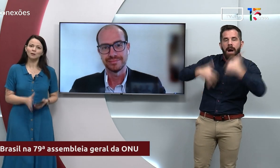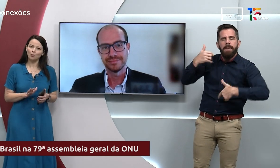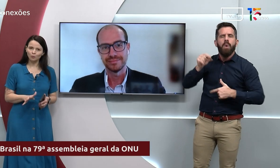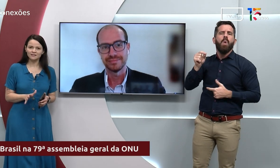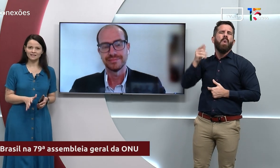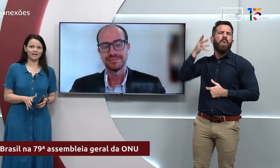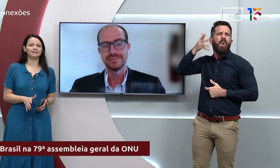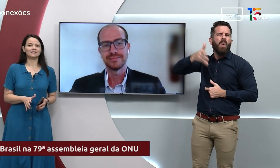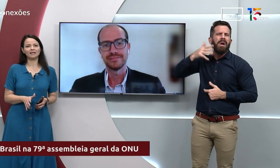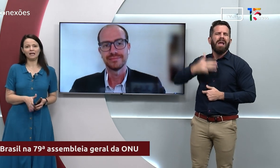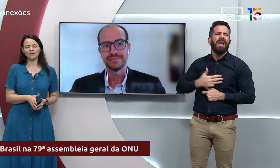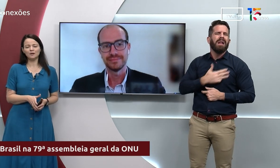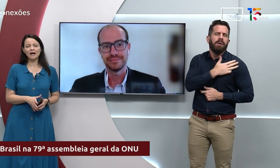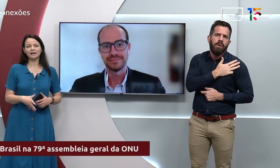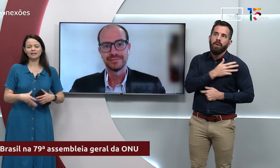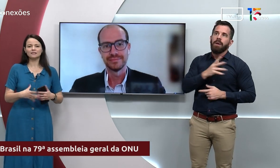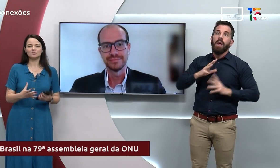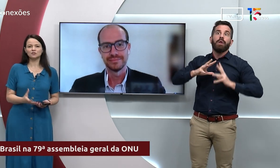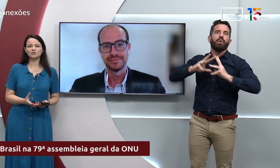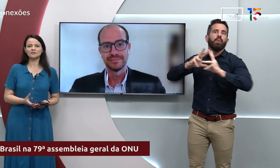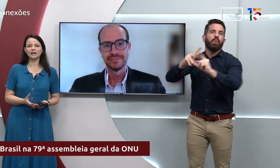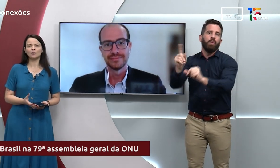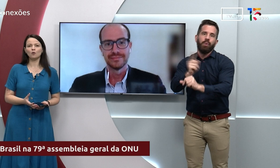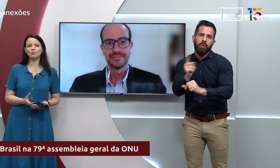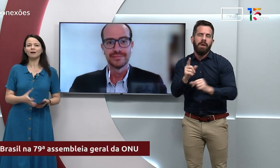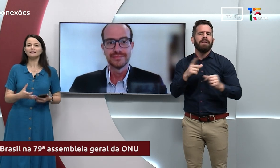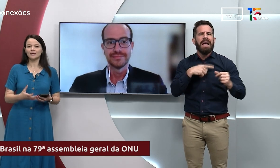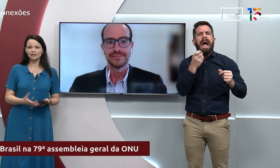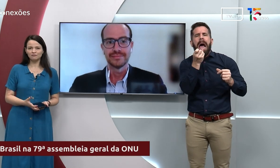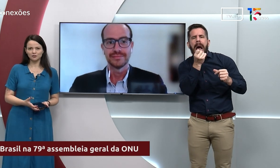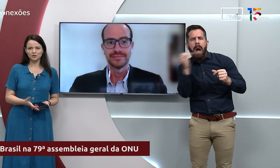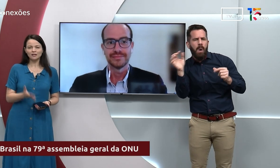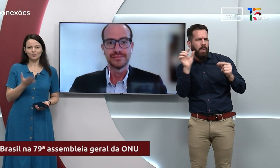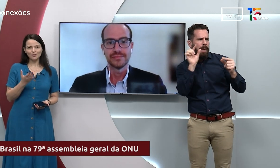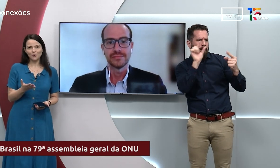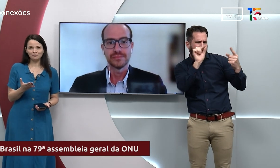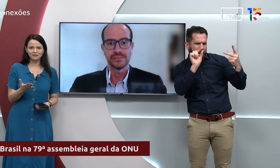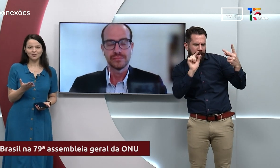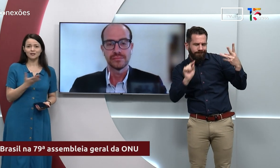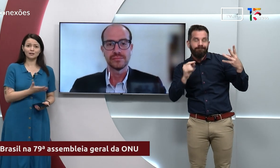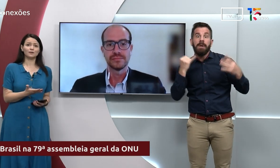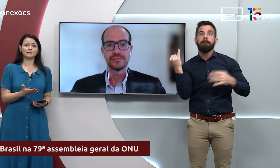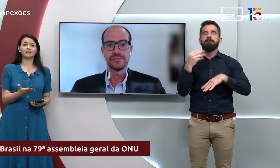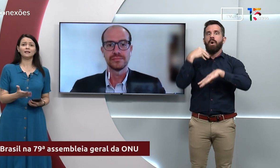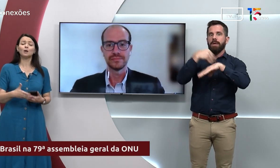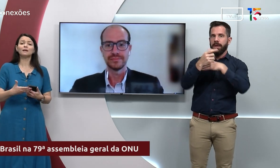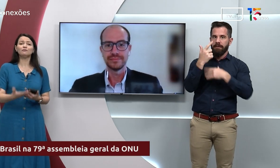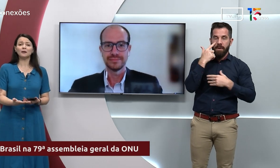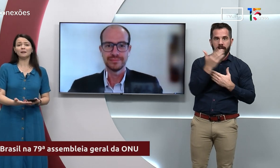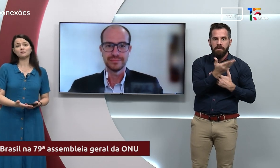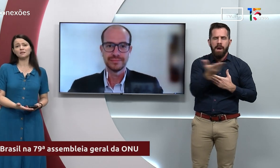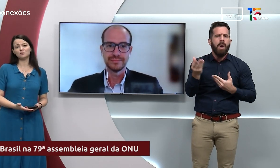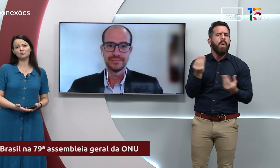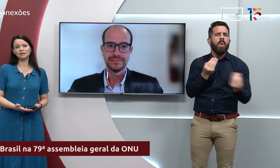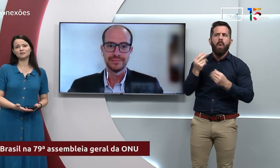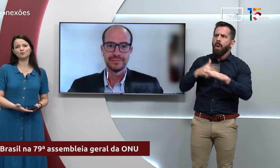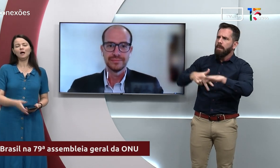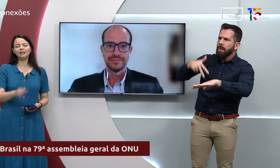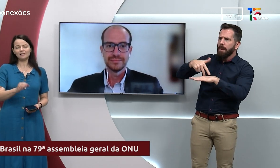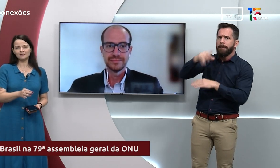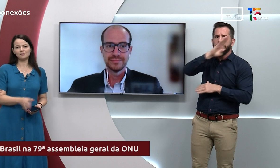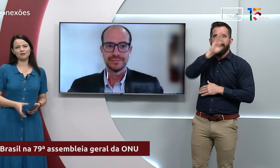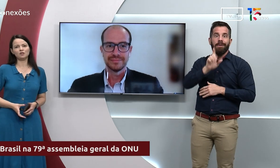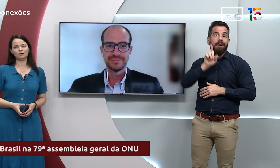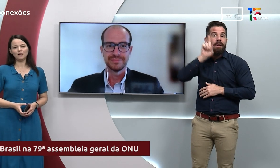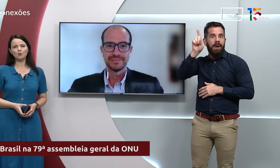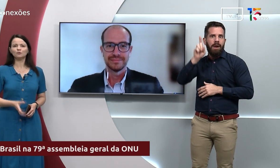presidente Lula, algumas delas, né, claro, aquelas que a gente destaca como mais relevante. Então, confira agora na nossa matéria como é que foi a participação do Brasil